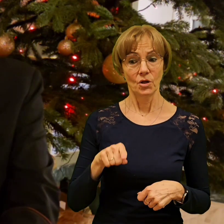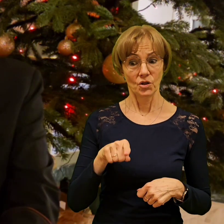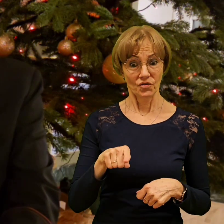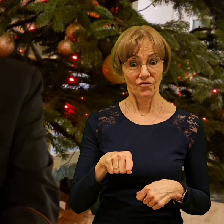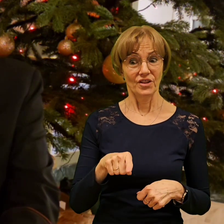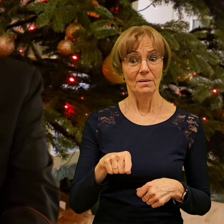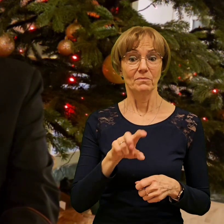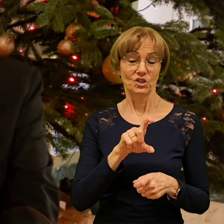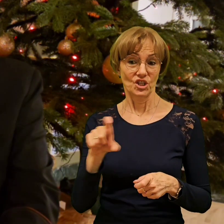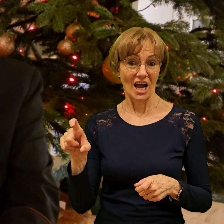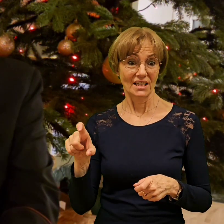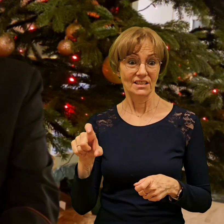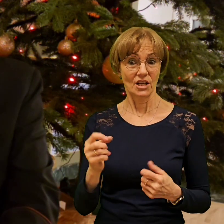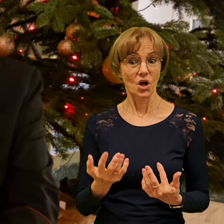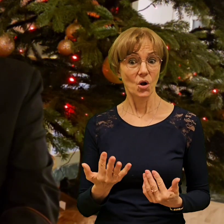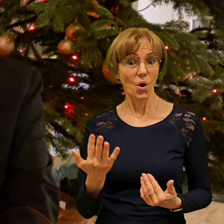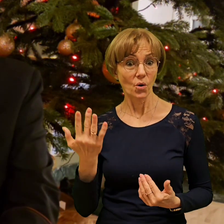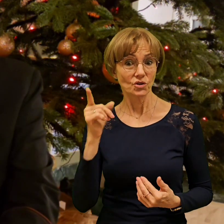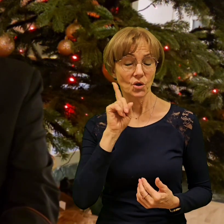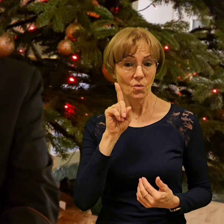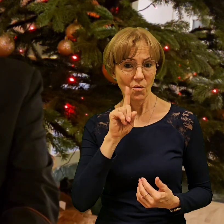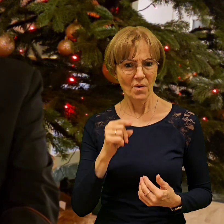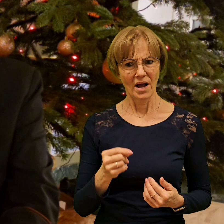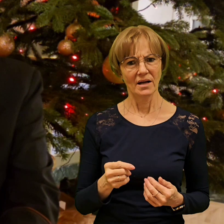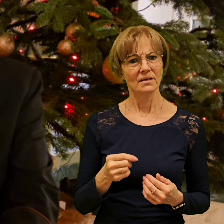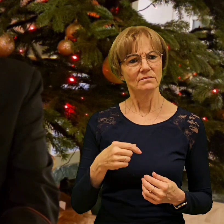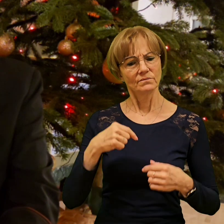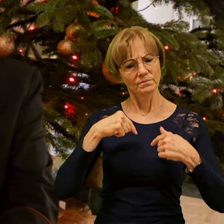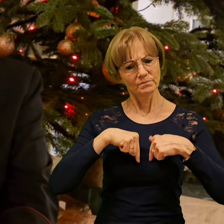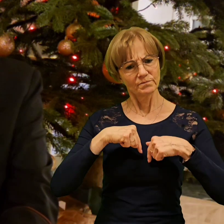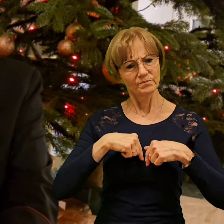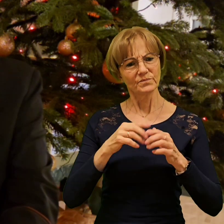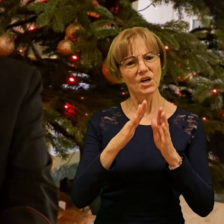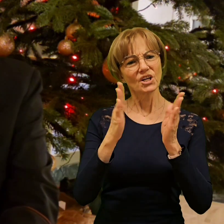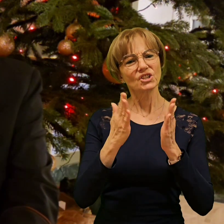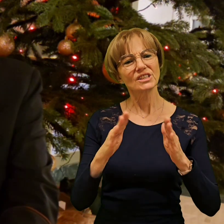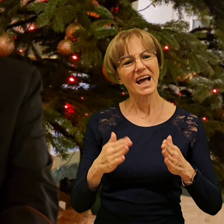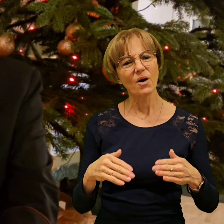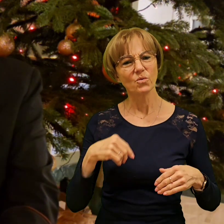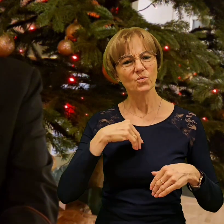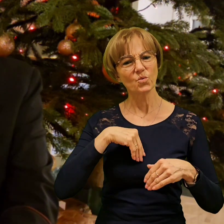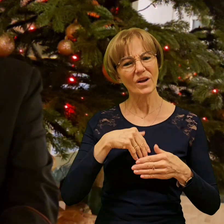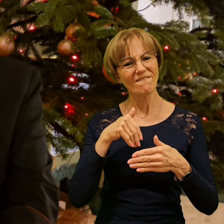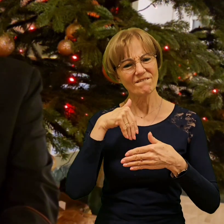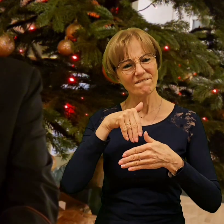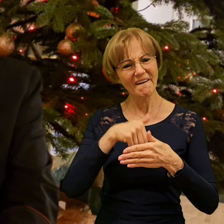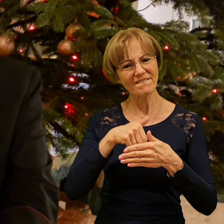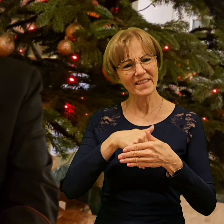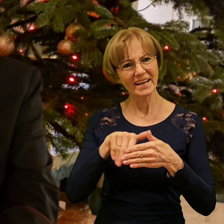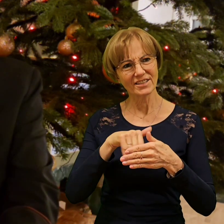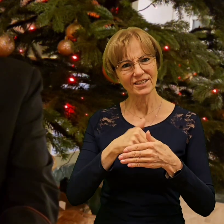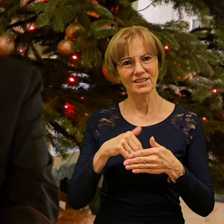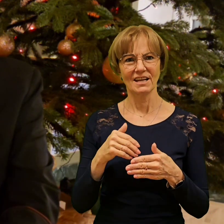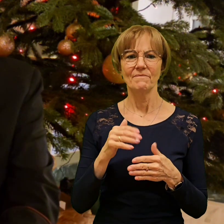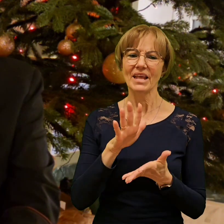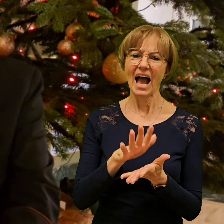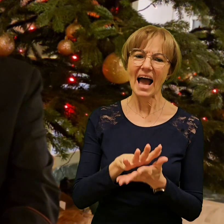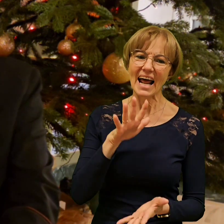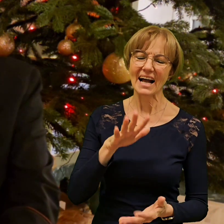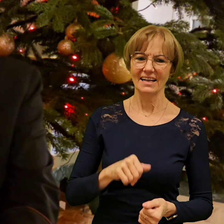charakter, i pobożność, i kształtuje się też duch dyscypliny,